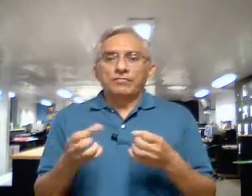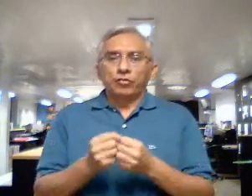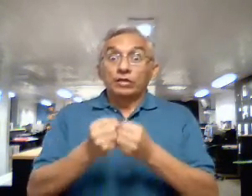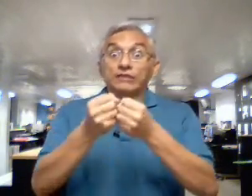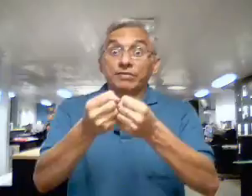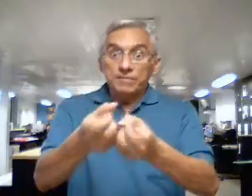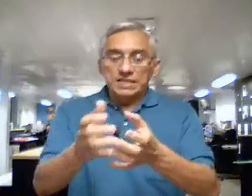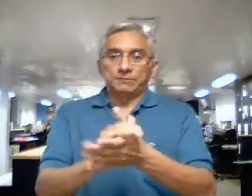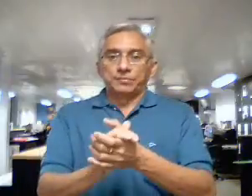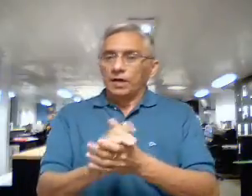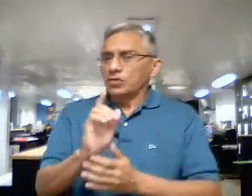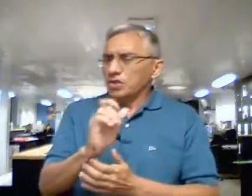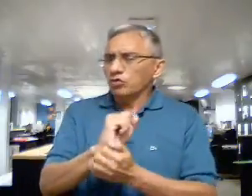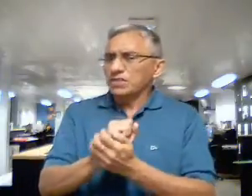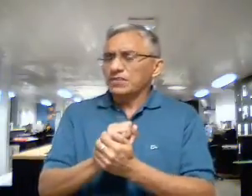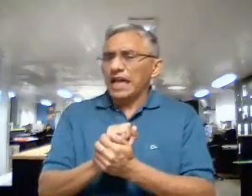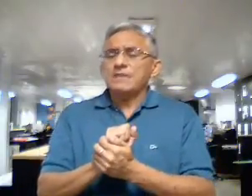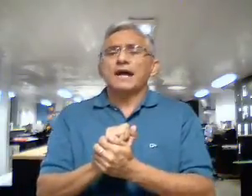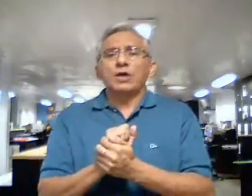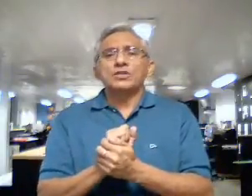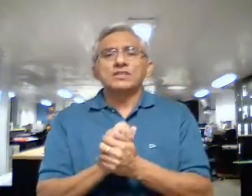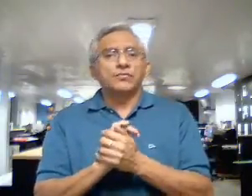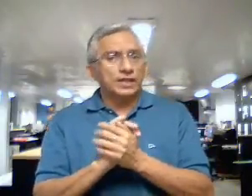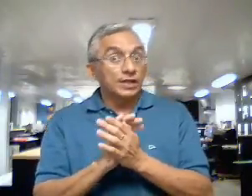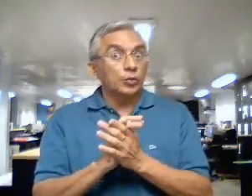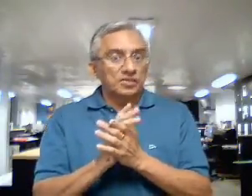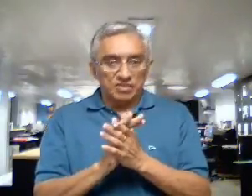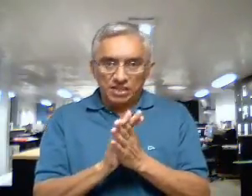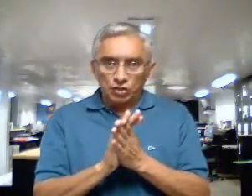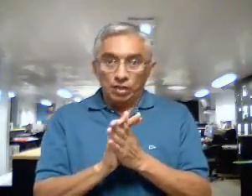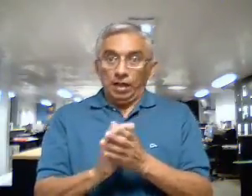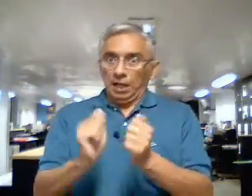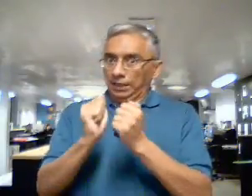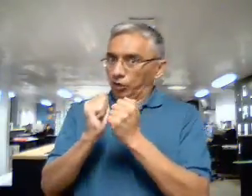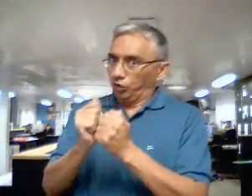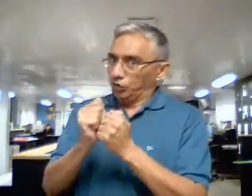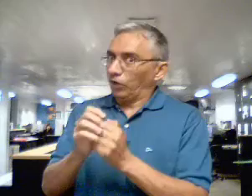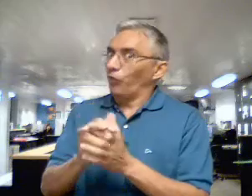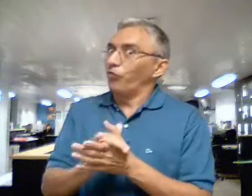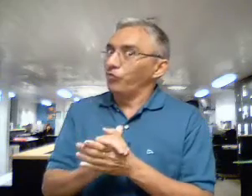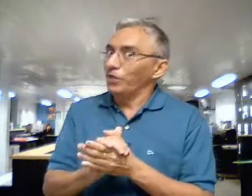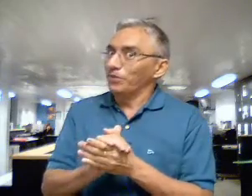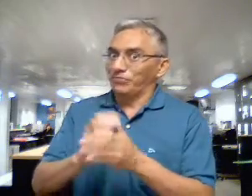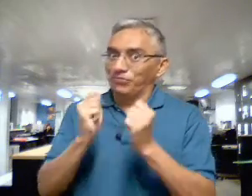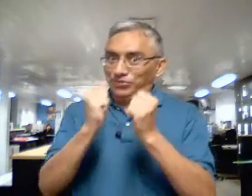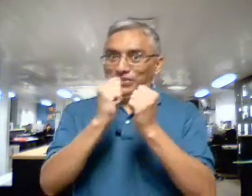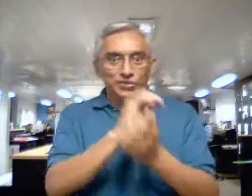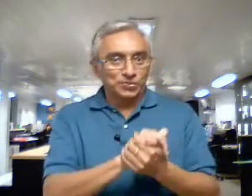favor da família. Diz inclusive Eymael que se for eleito presidente, ele acredita que está com firme força nisso,